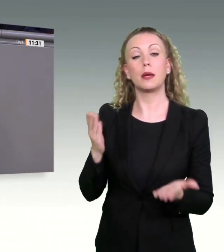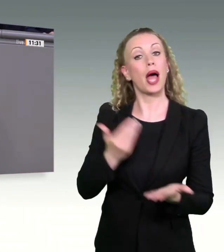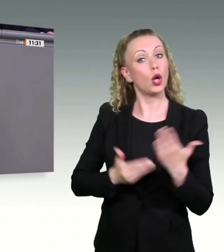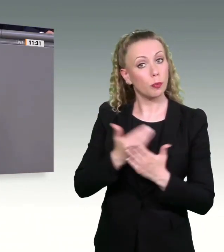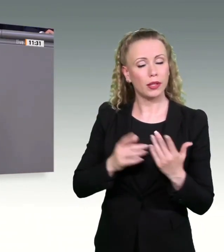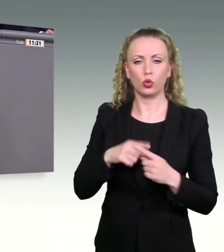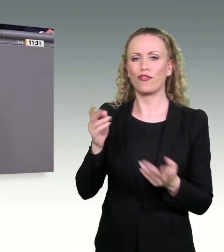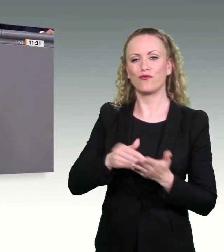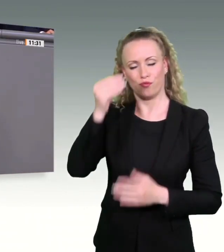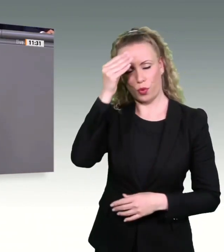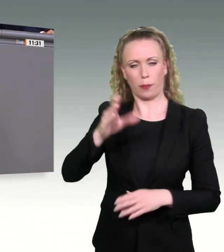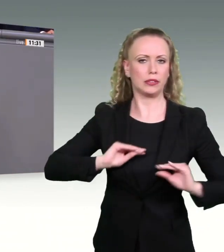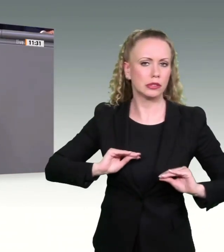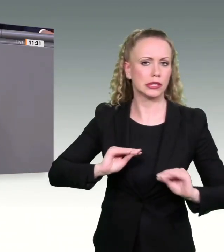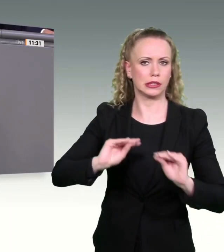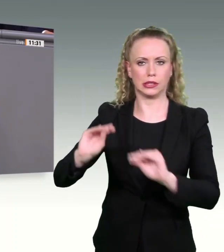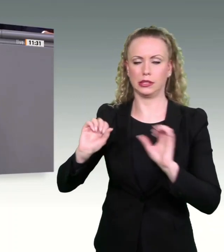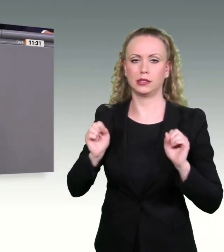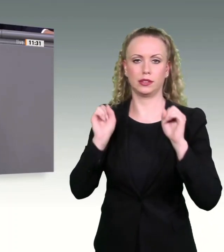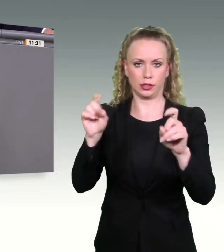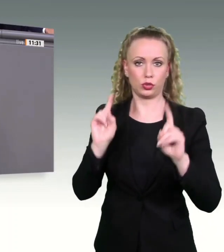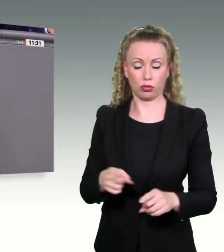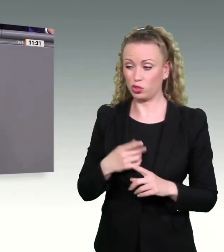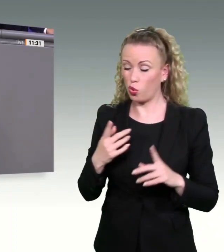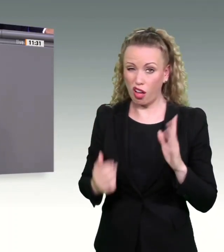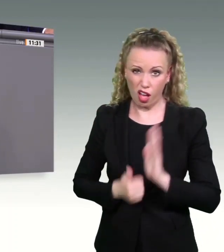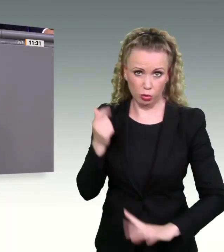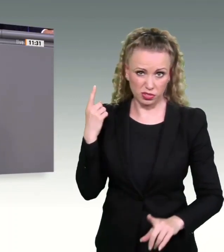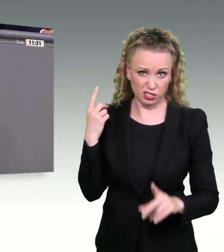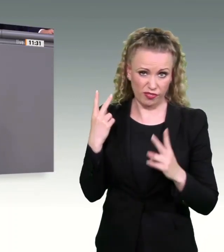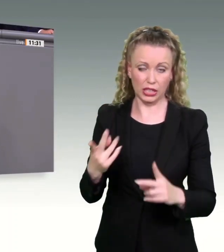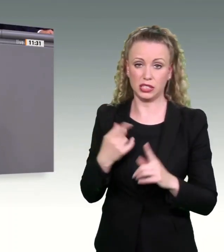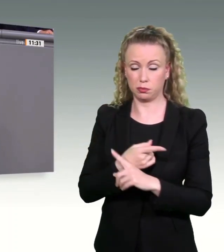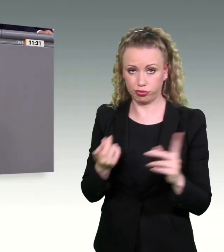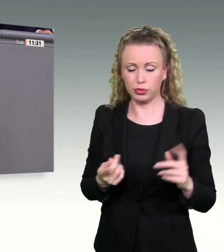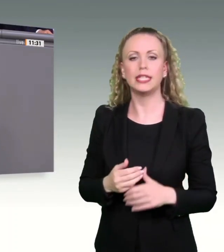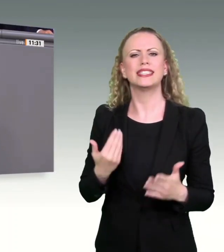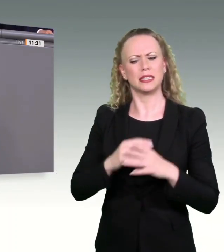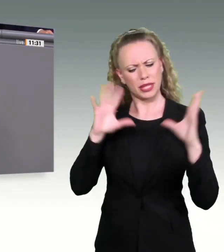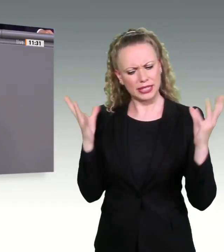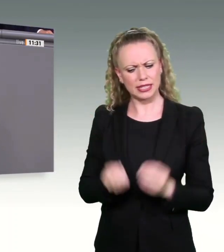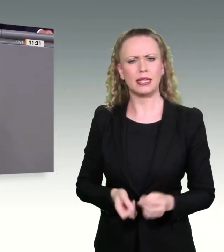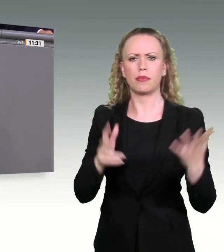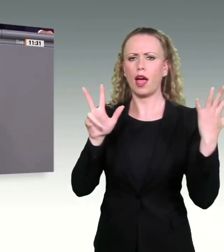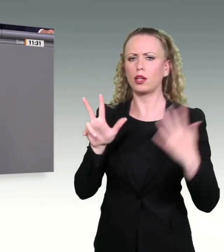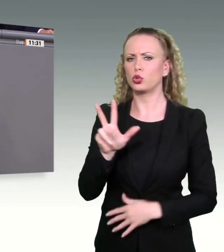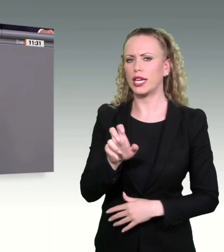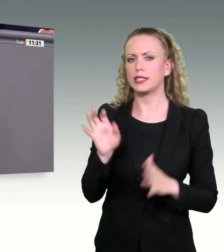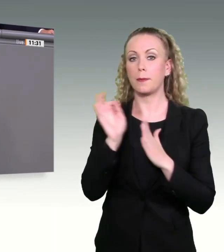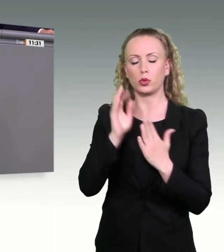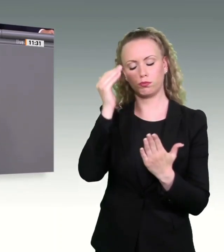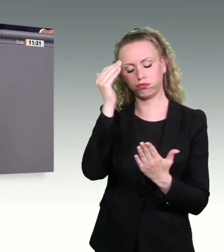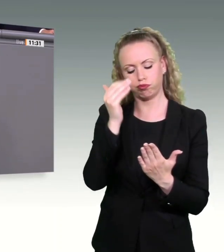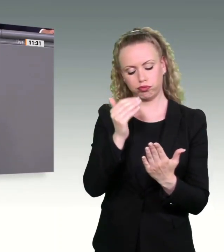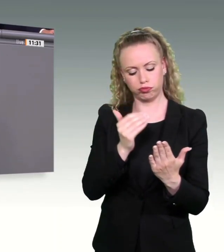Bestandteil der Planungsbeschleunigung. Liebe Union, an 38 Punkten des Koalitionsvertrages wird die Beschleunigung von